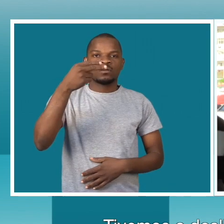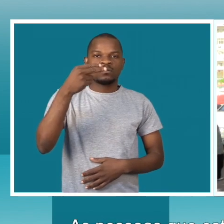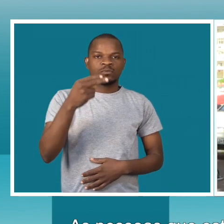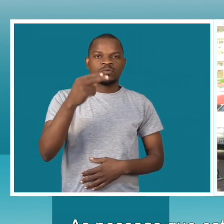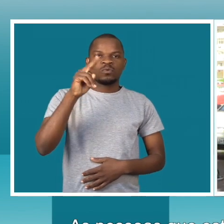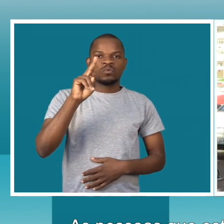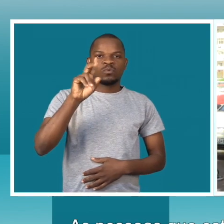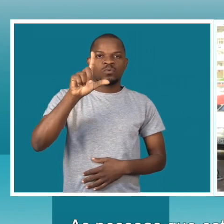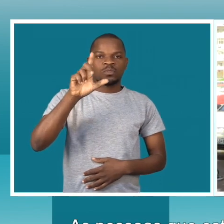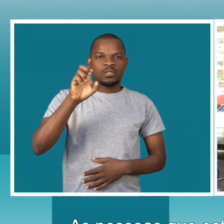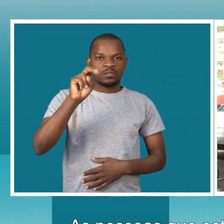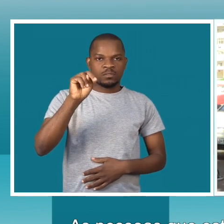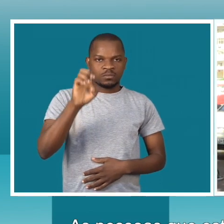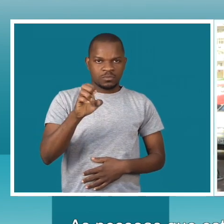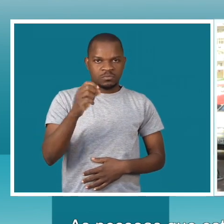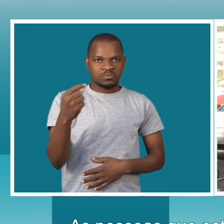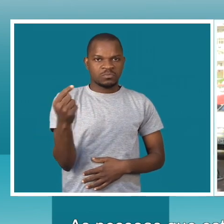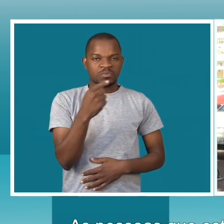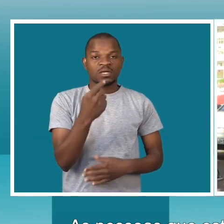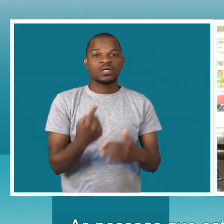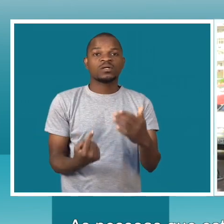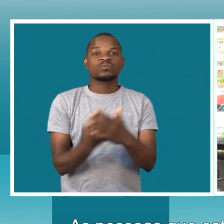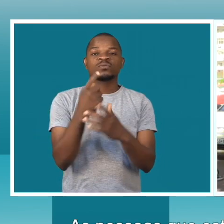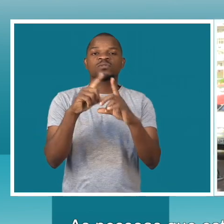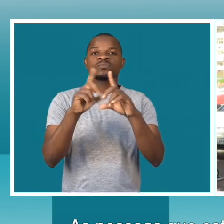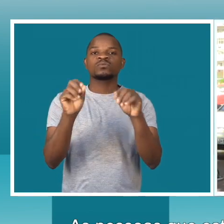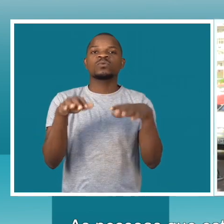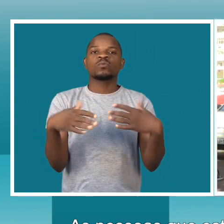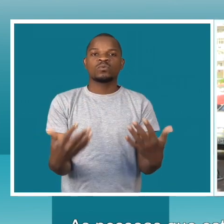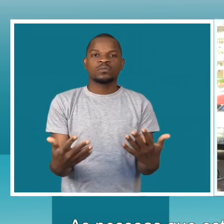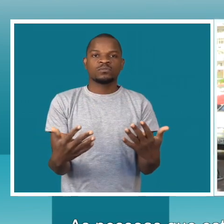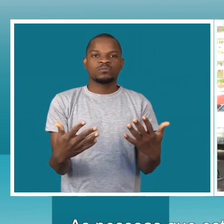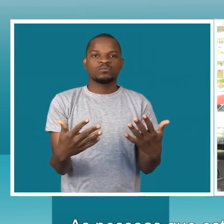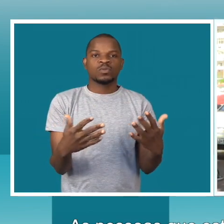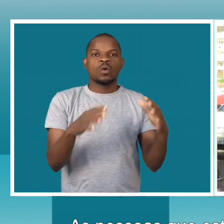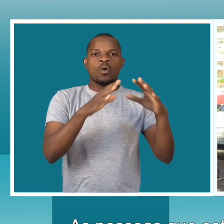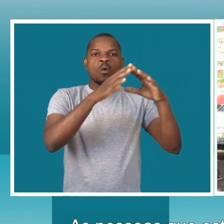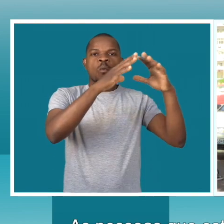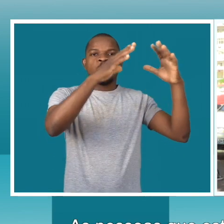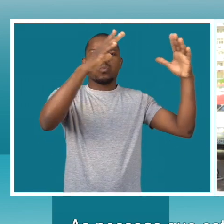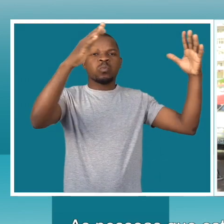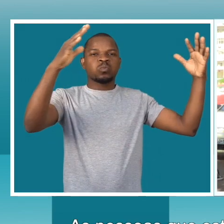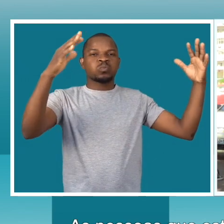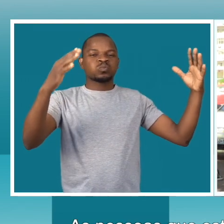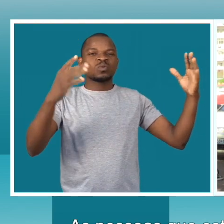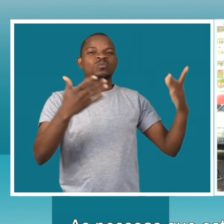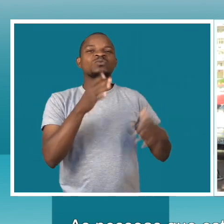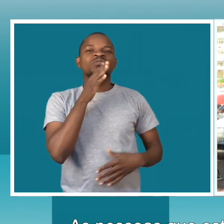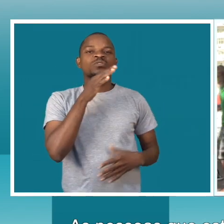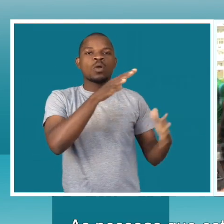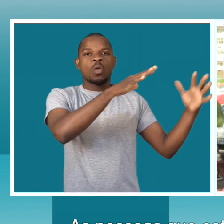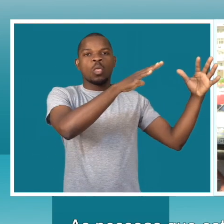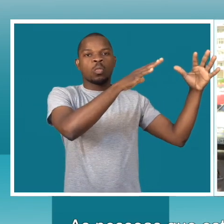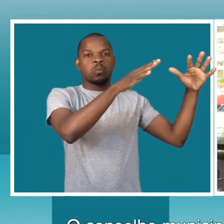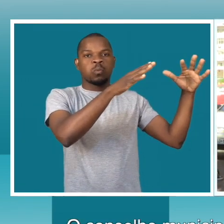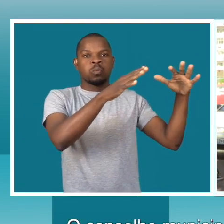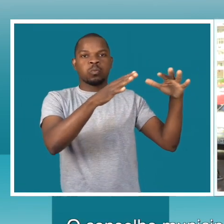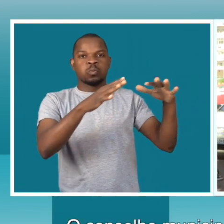A sua estabilidade da lixeira sofreram. casas foram embora, houve perca de vidas. E o Conselho